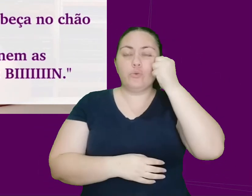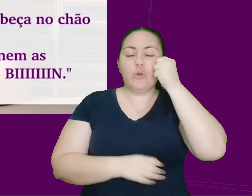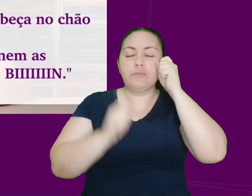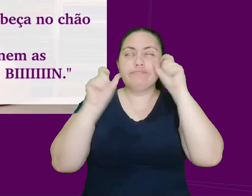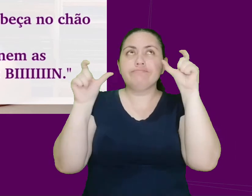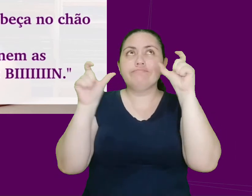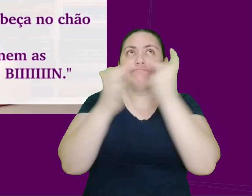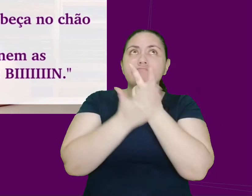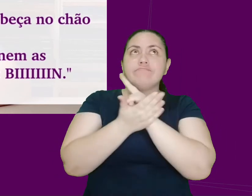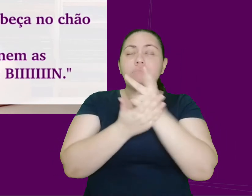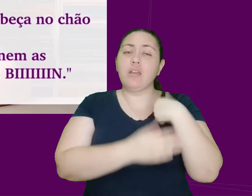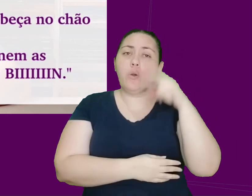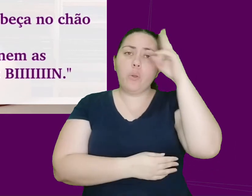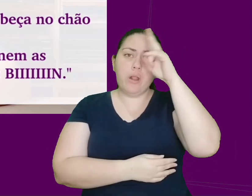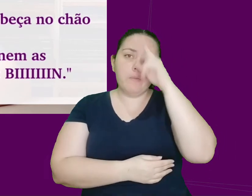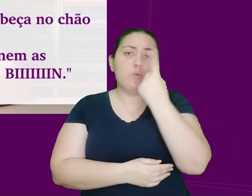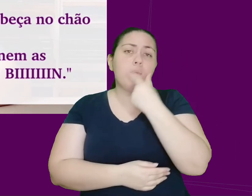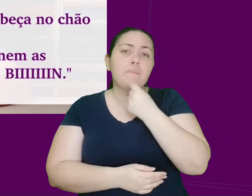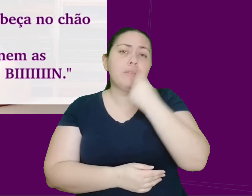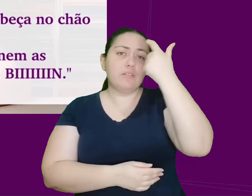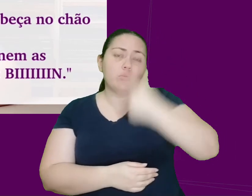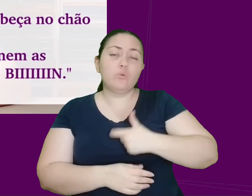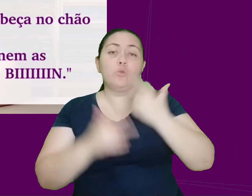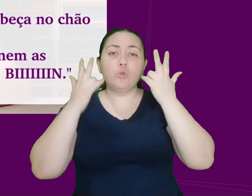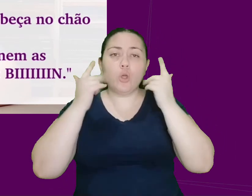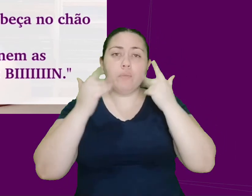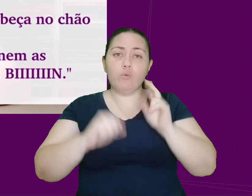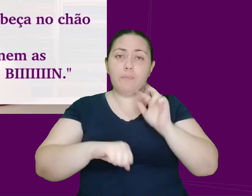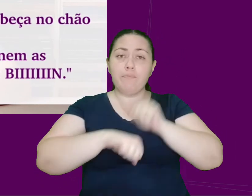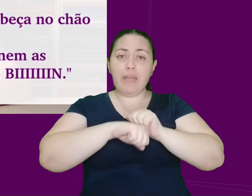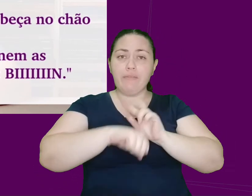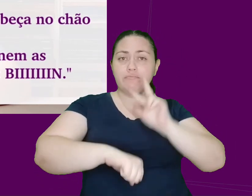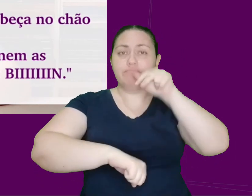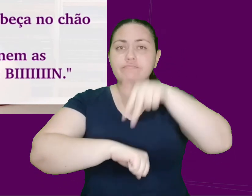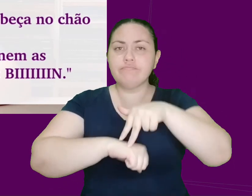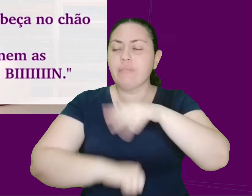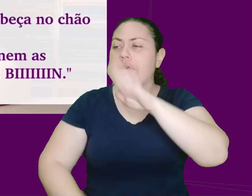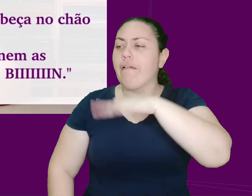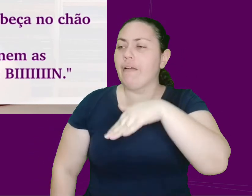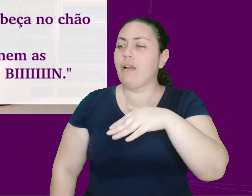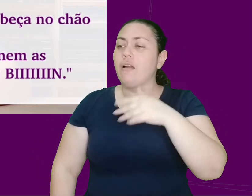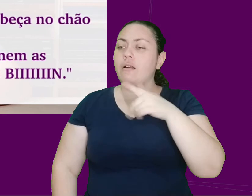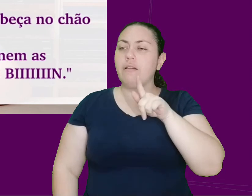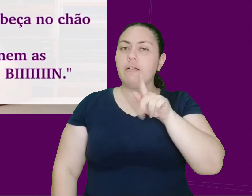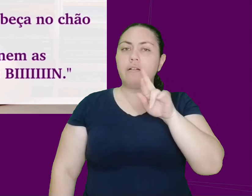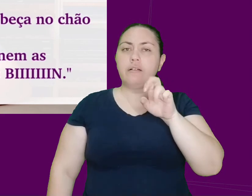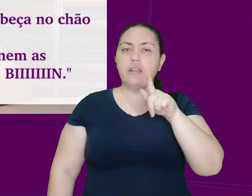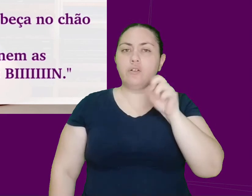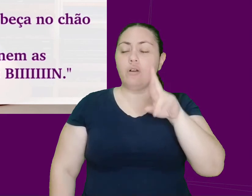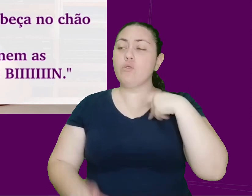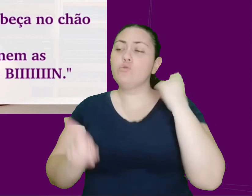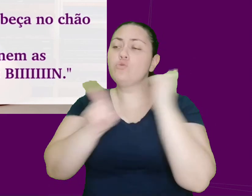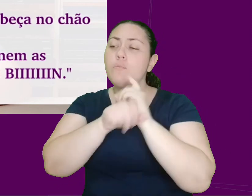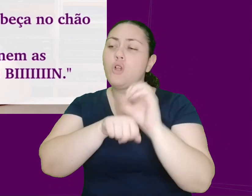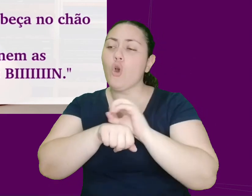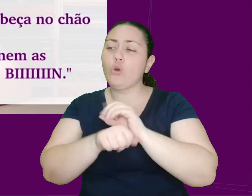lembro de um garoto normal que subiu numa pedra e gritou. Aí, Gregor, vou descobrir o tesouro que você escondeu aqui